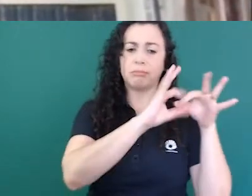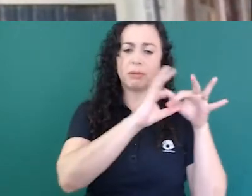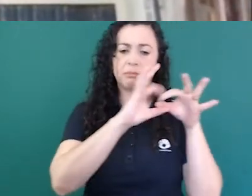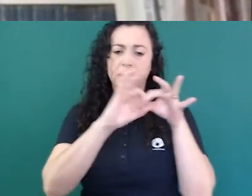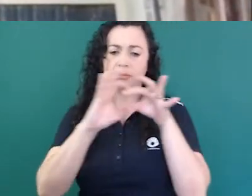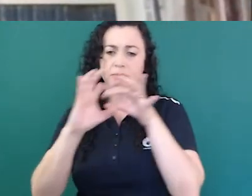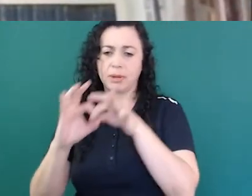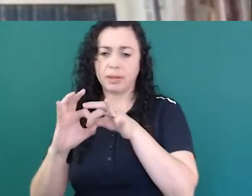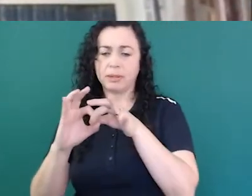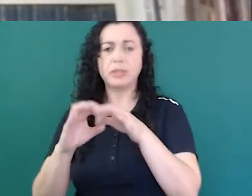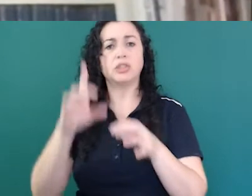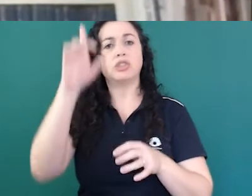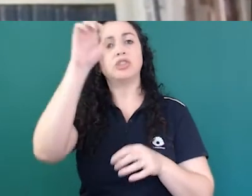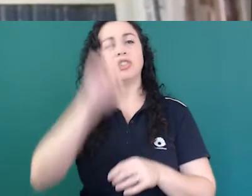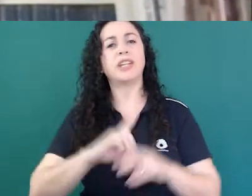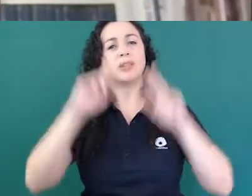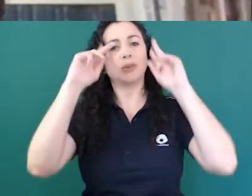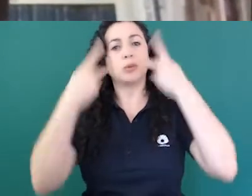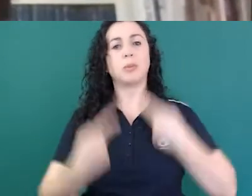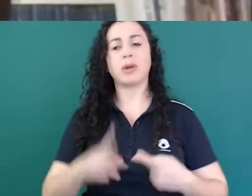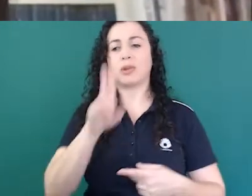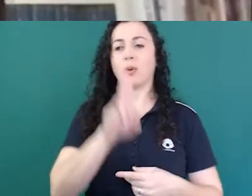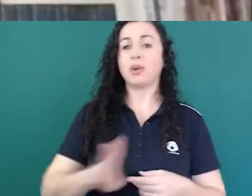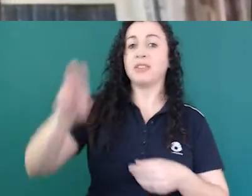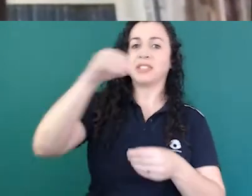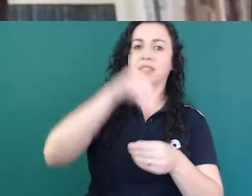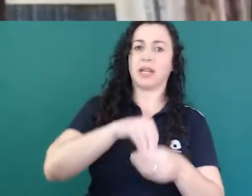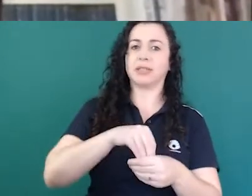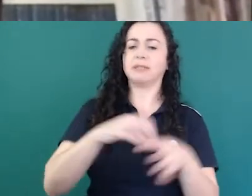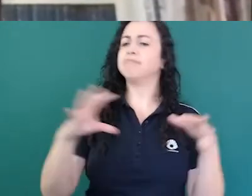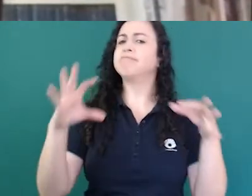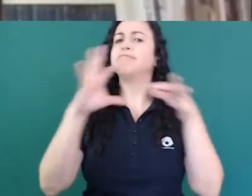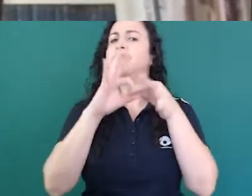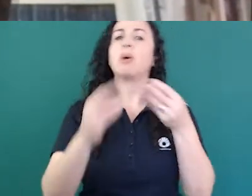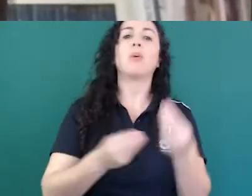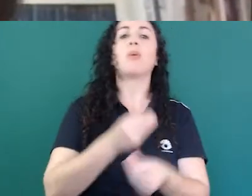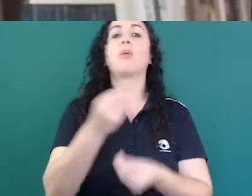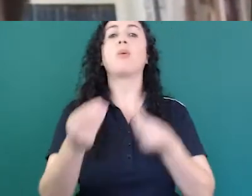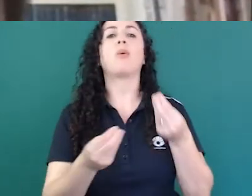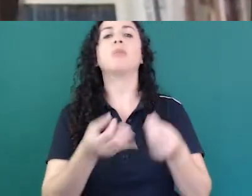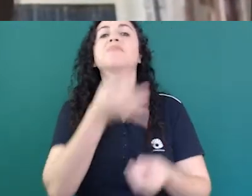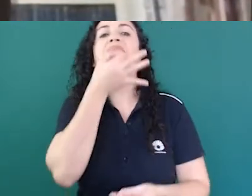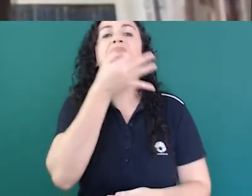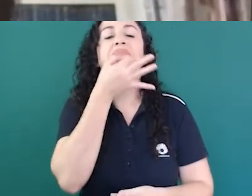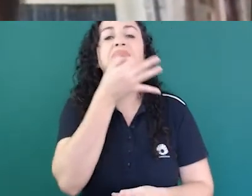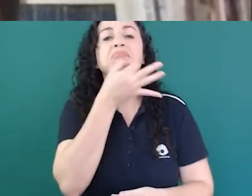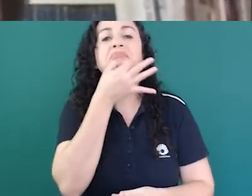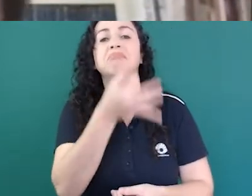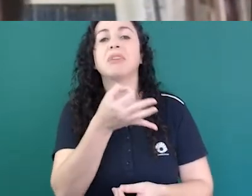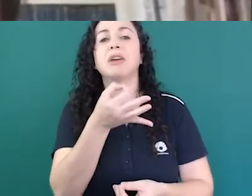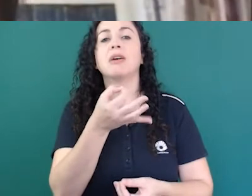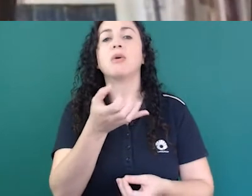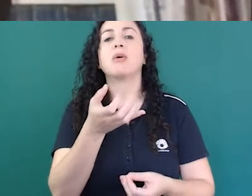universidade qual que é qual o chamamento que a gente precisa fazer para a nossa comunidade